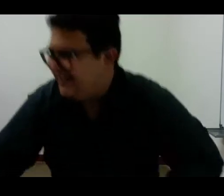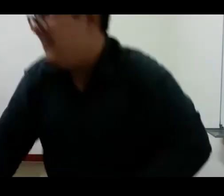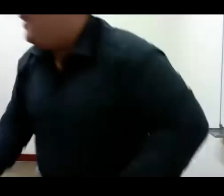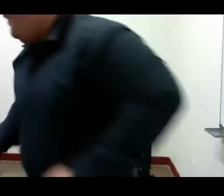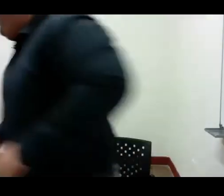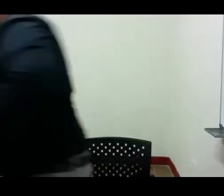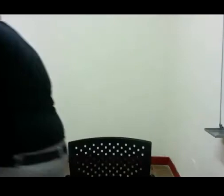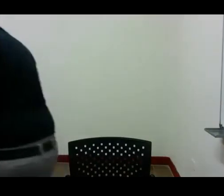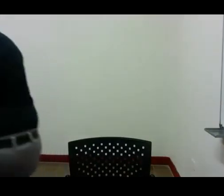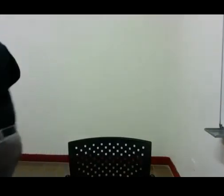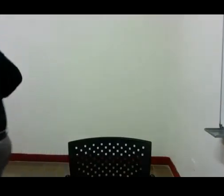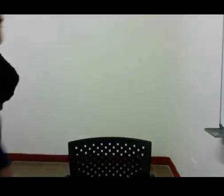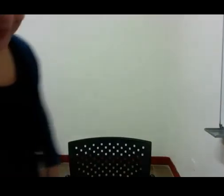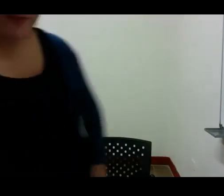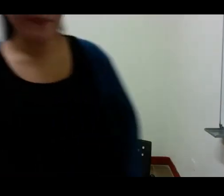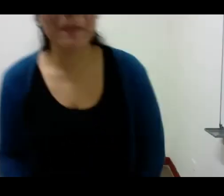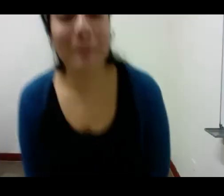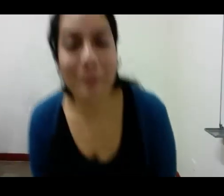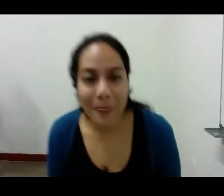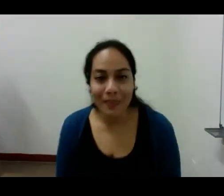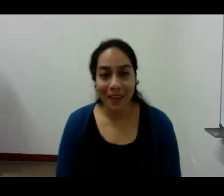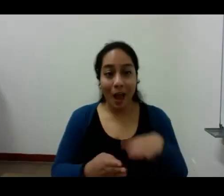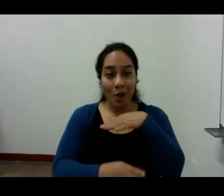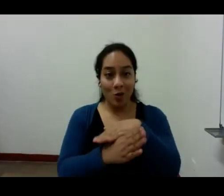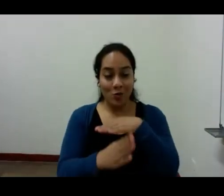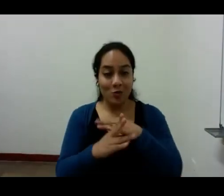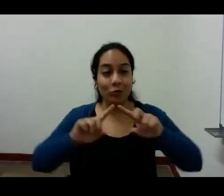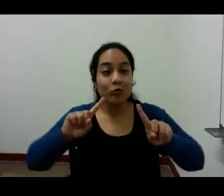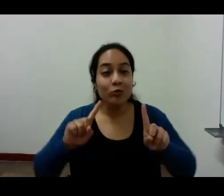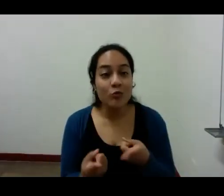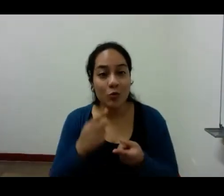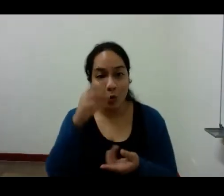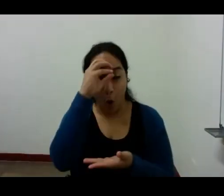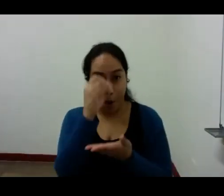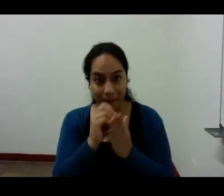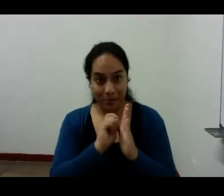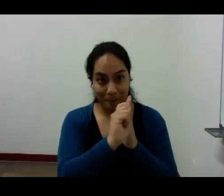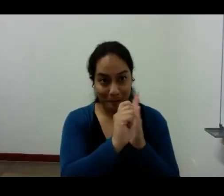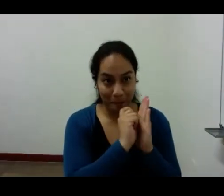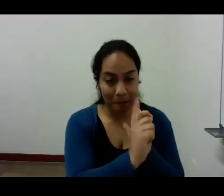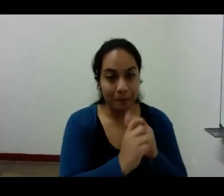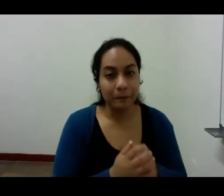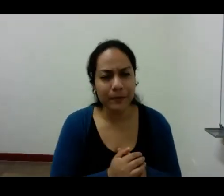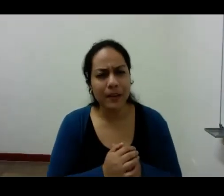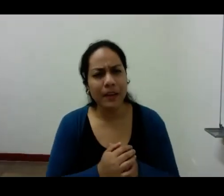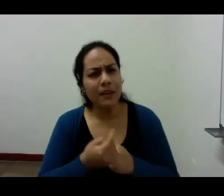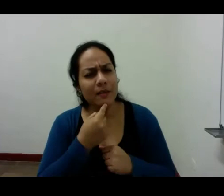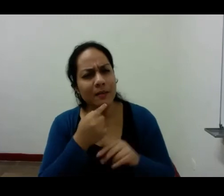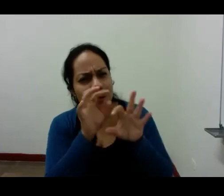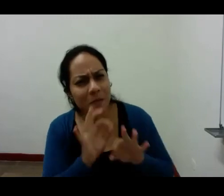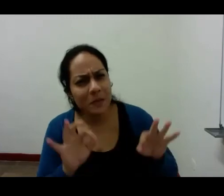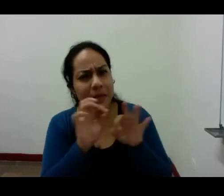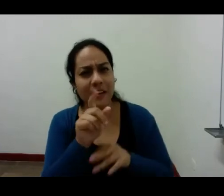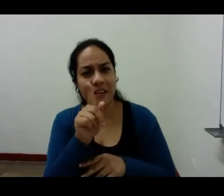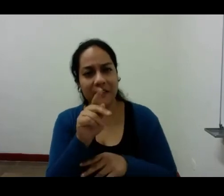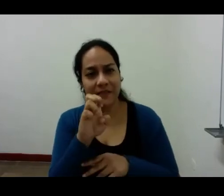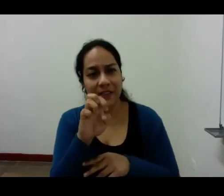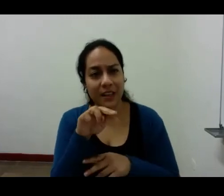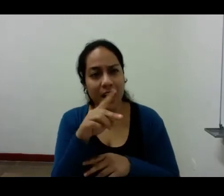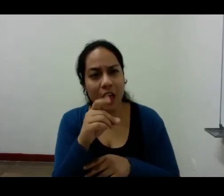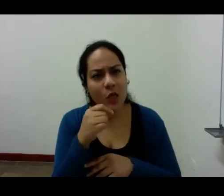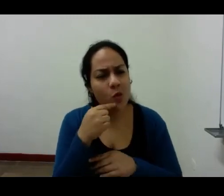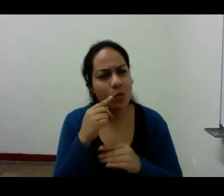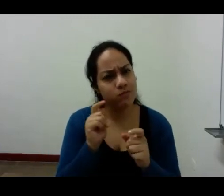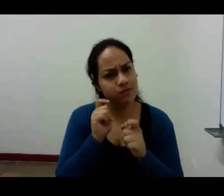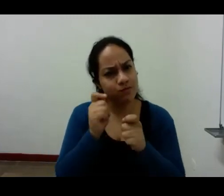a continuación un breve comentario que dice así es lo que Fernando Suárez llama soñar